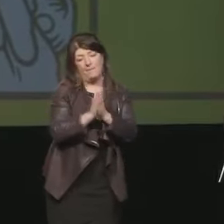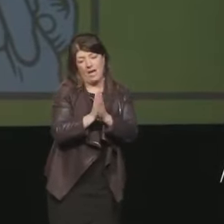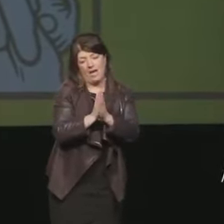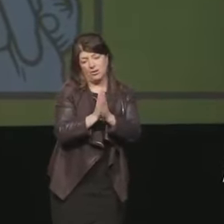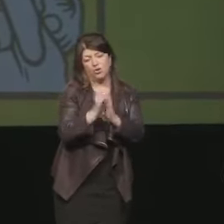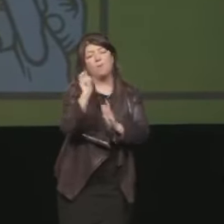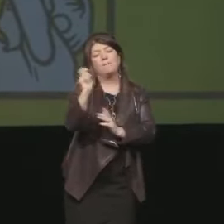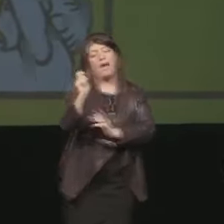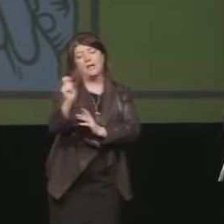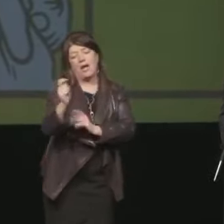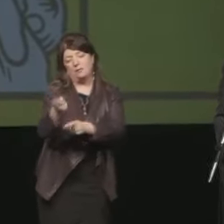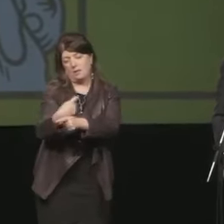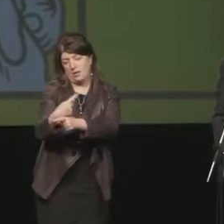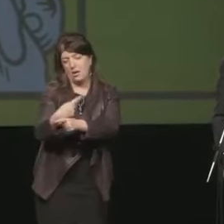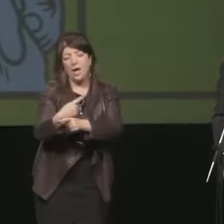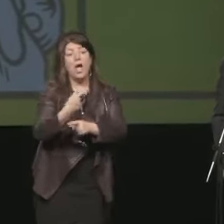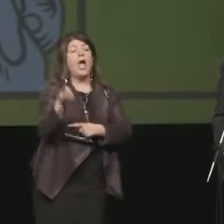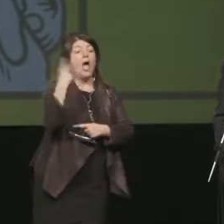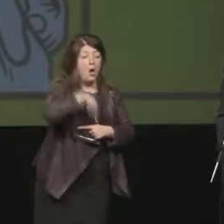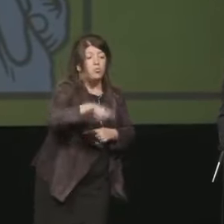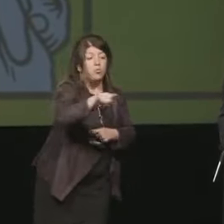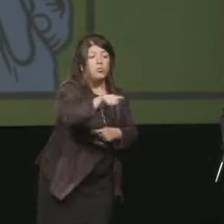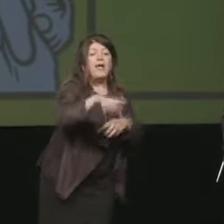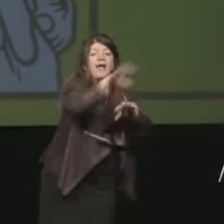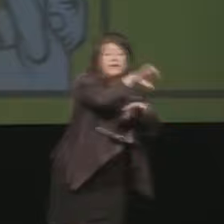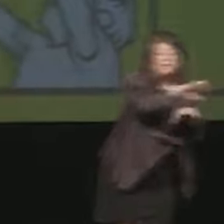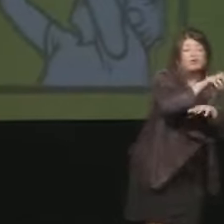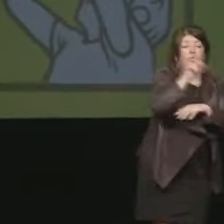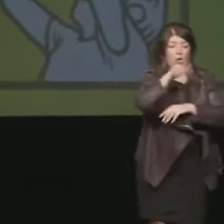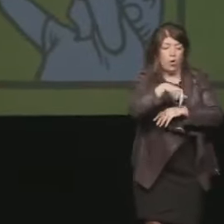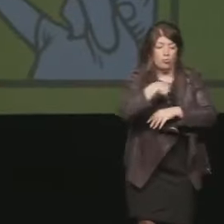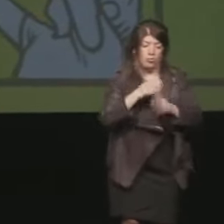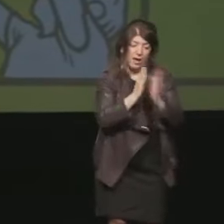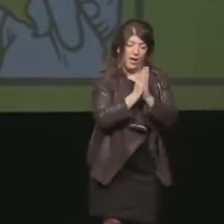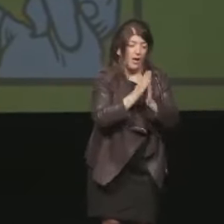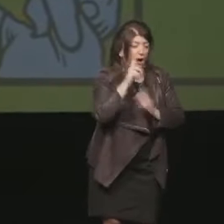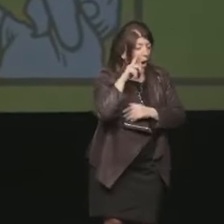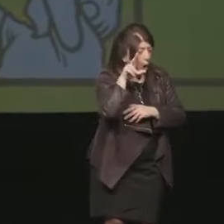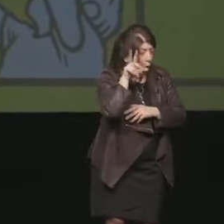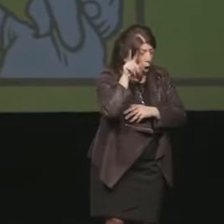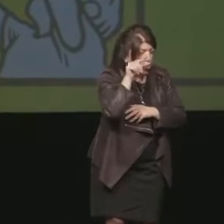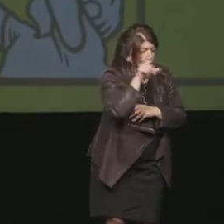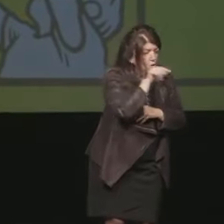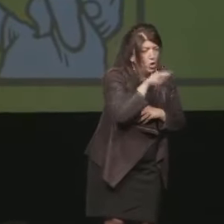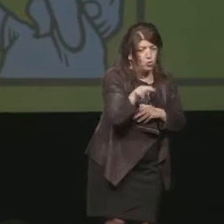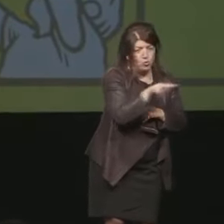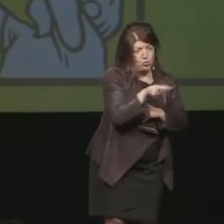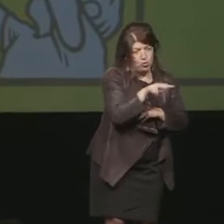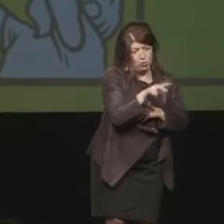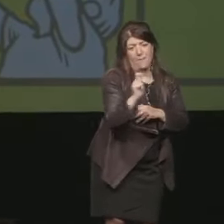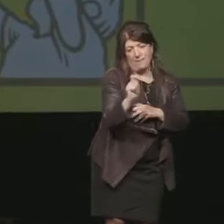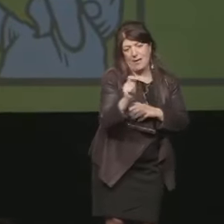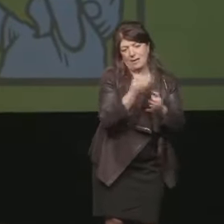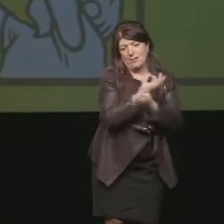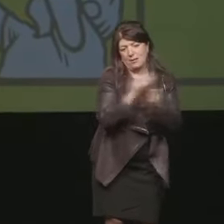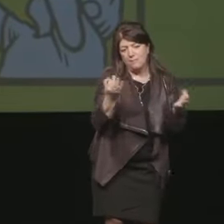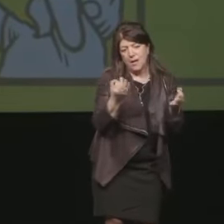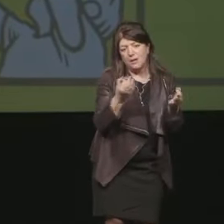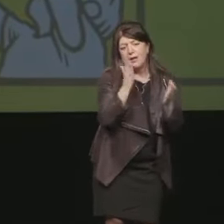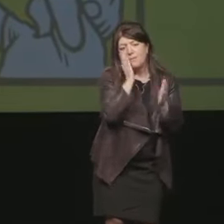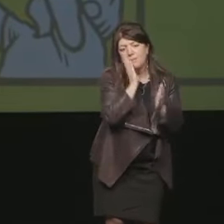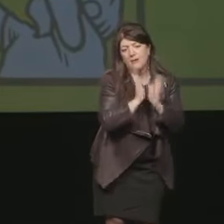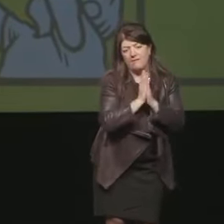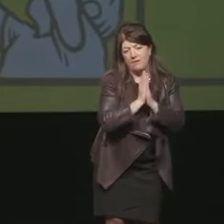strizzo l'occhio alla Regione e al Comune, che peraltro ringrazio di cuore per la loro generosa disponibilità, senza sfiancare l'energia di chi è